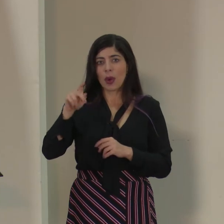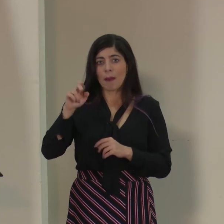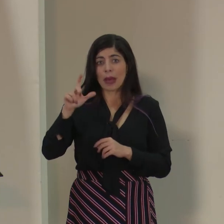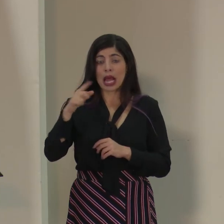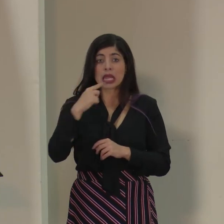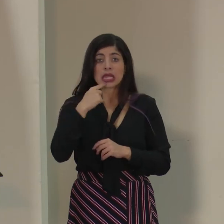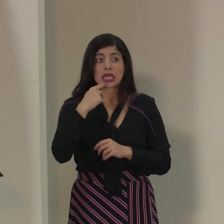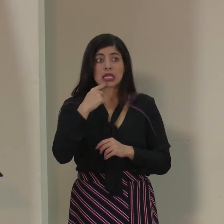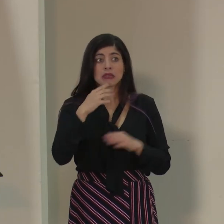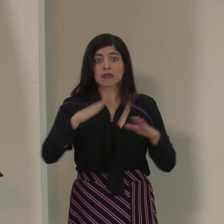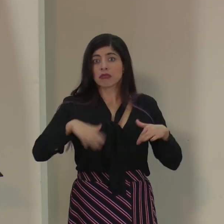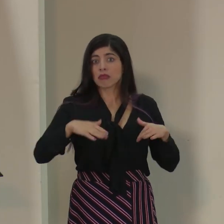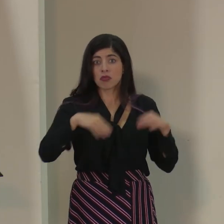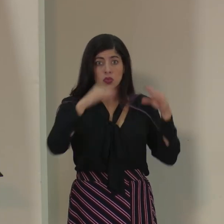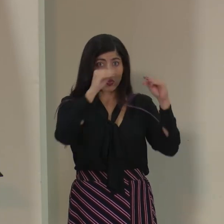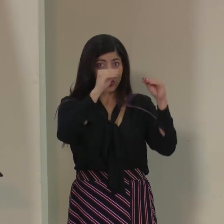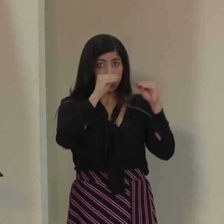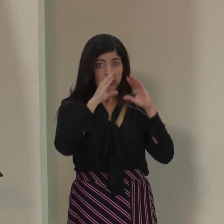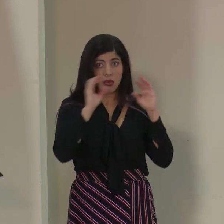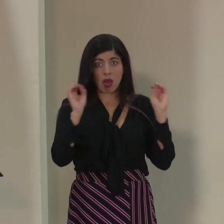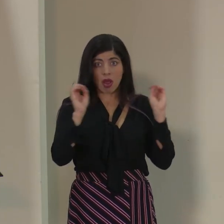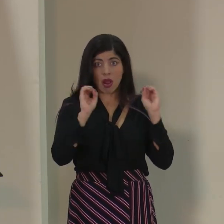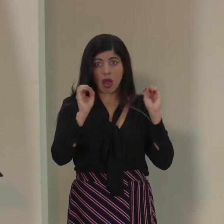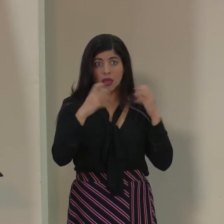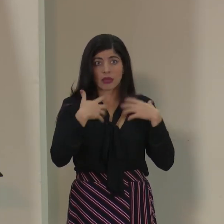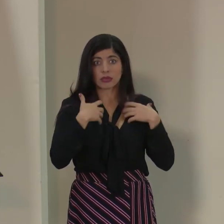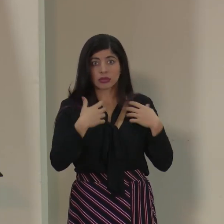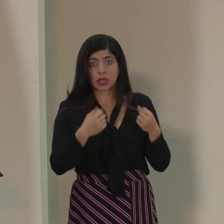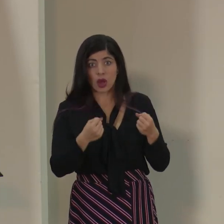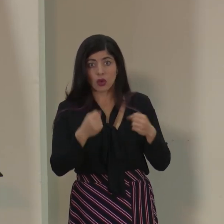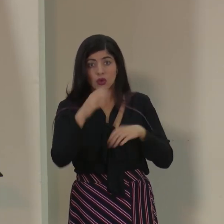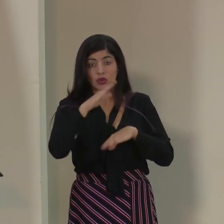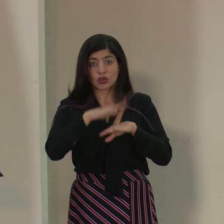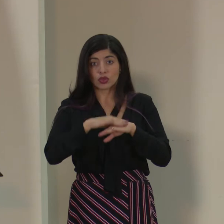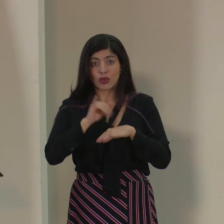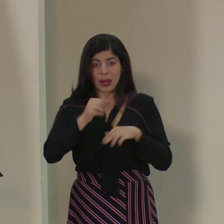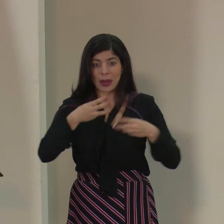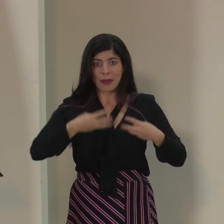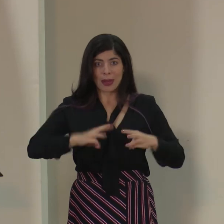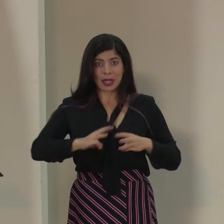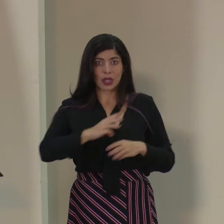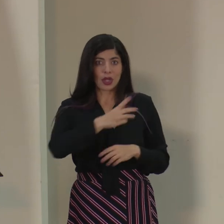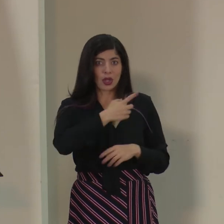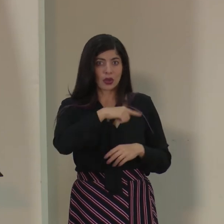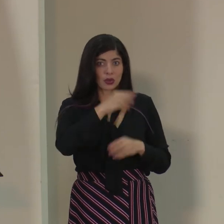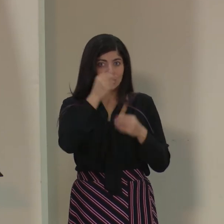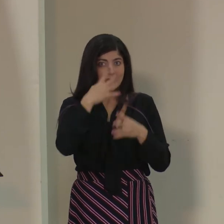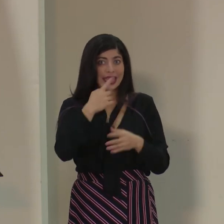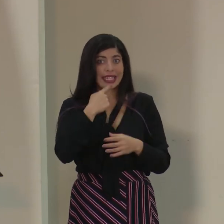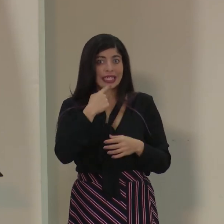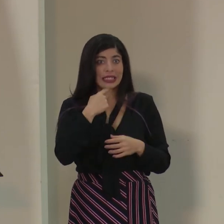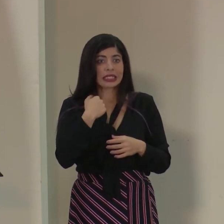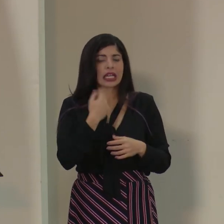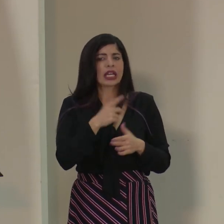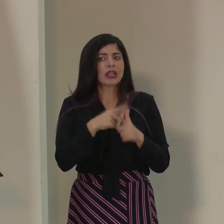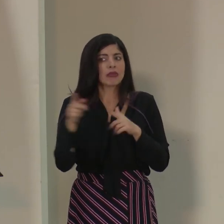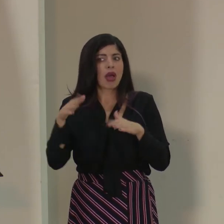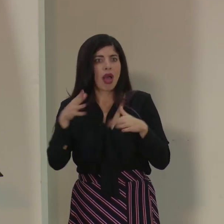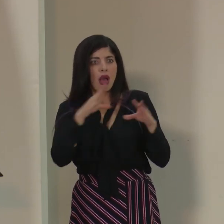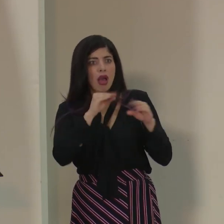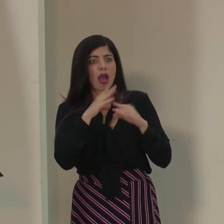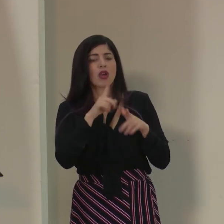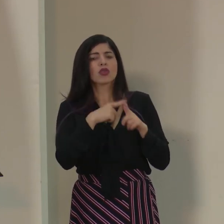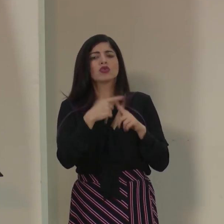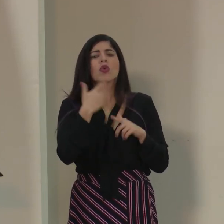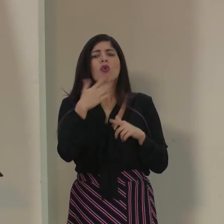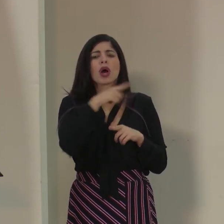ninguna notificación de las autoridades de salud en relación con esta petición y estas medidas que ustedes señalan. Quisiéramos saber cuándo se les